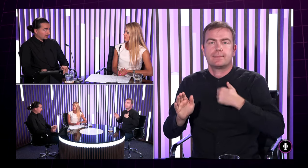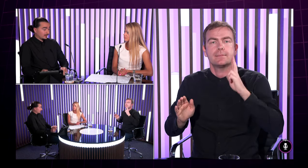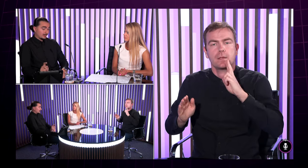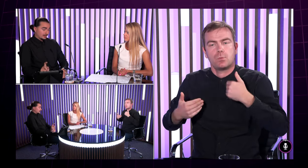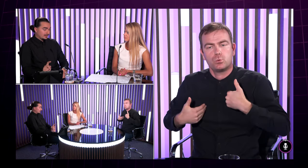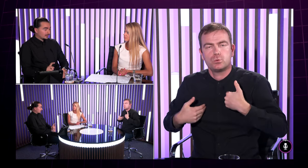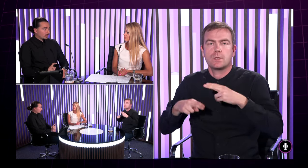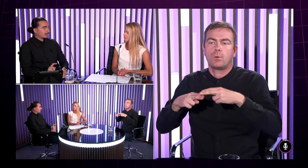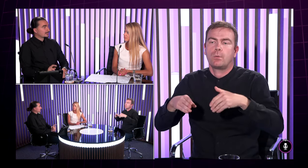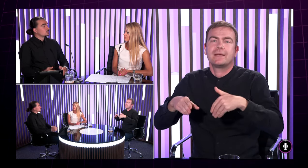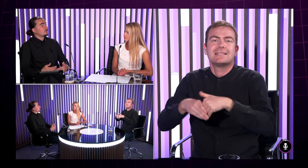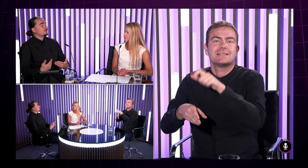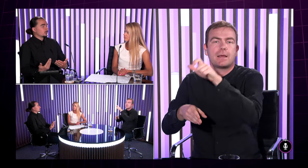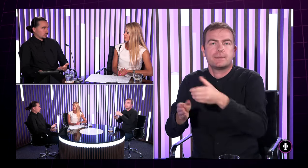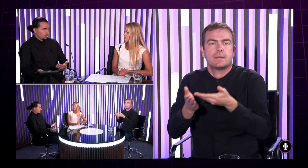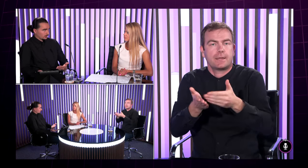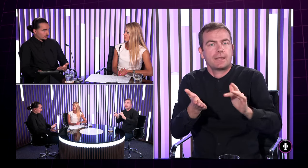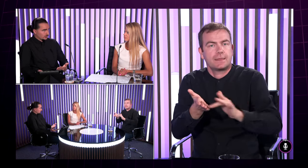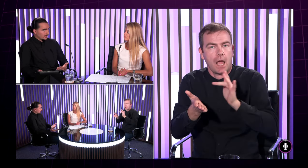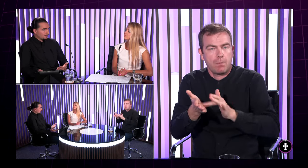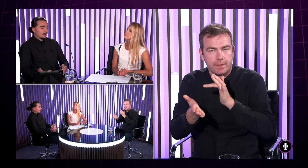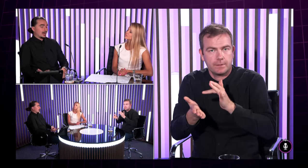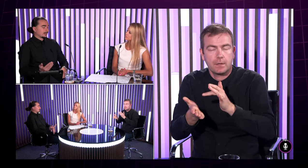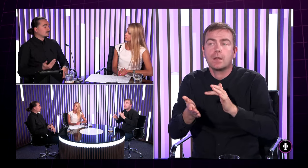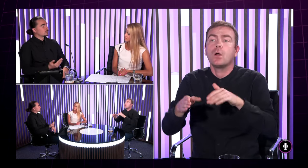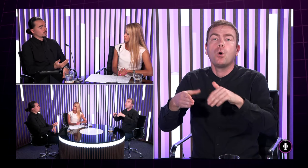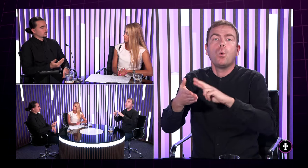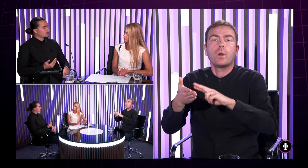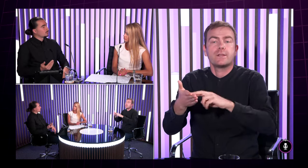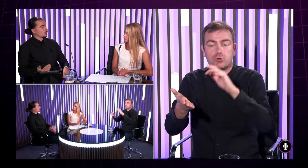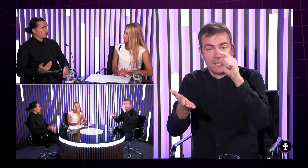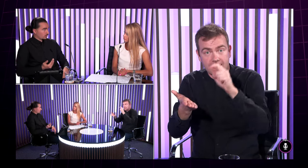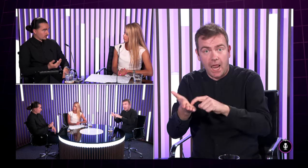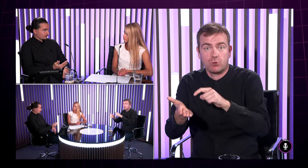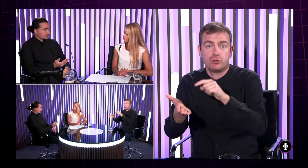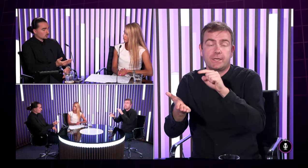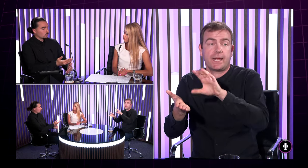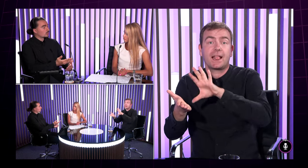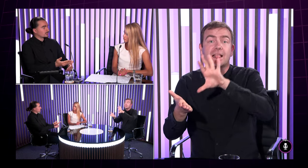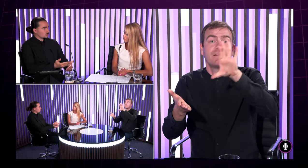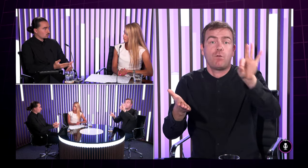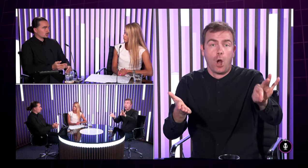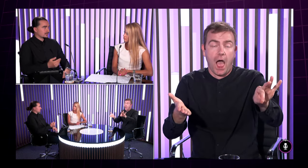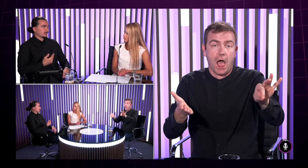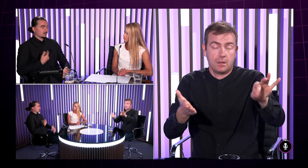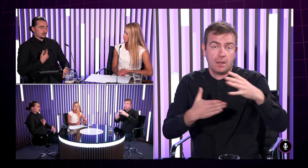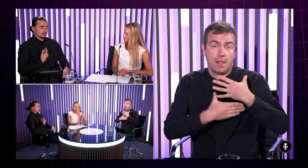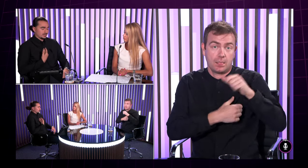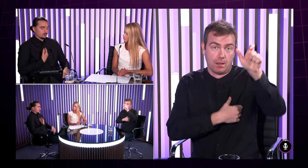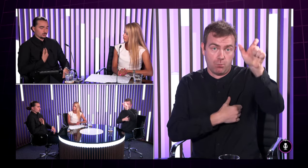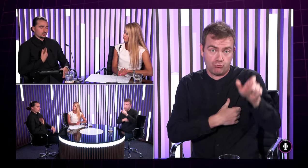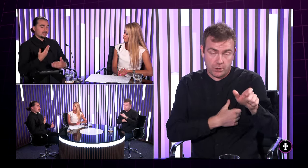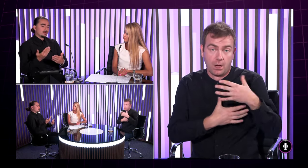podá tablet klíte na tú aplikáciu vytočí toho tlmočníka a takýmto spôsobom ten človek komunikuje s tou úradníčkou že vlastne